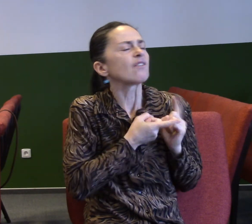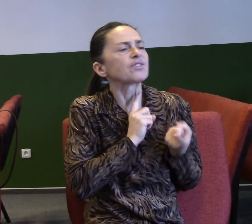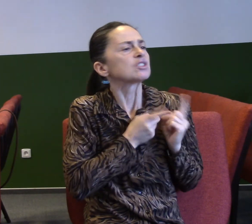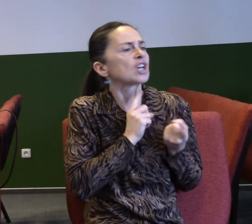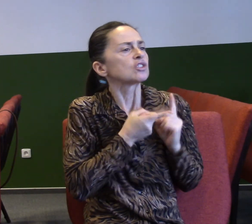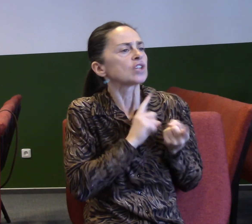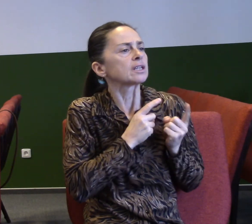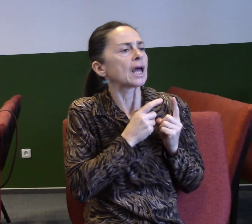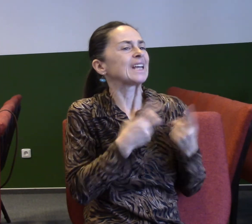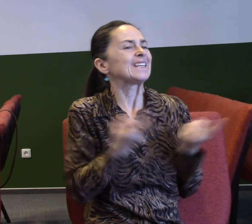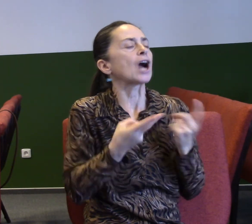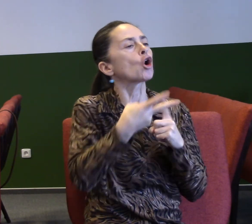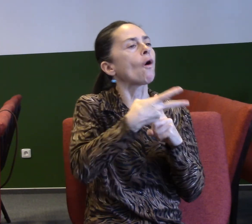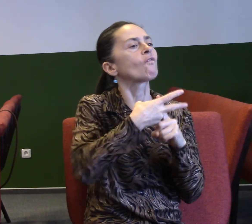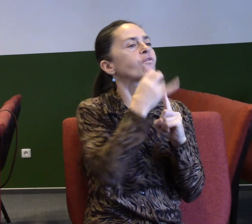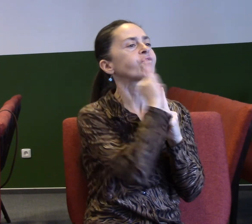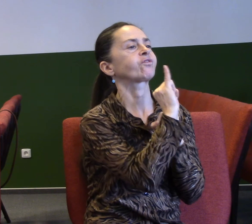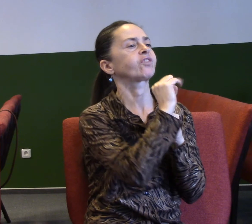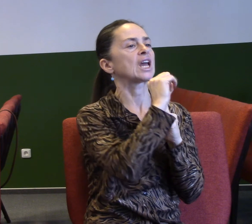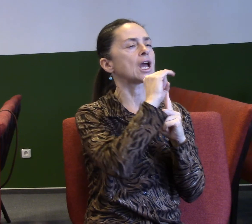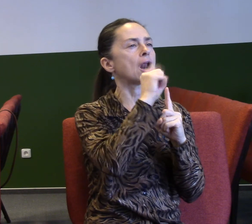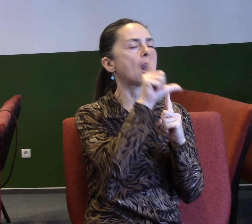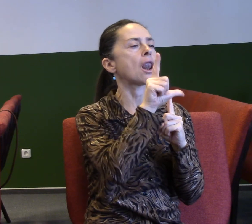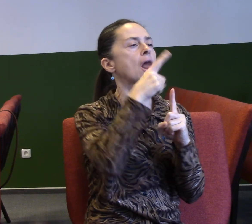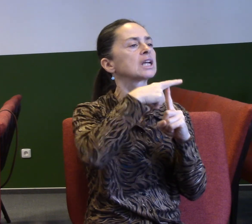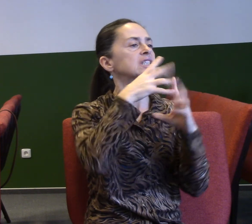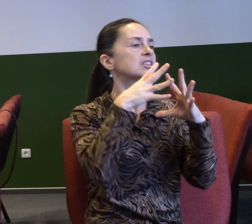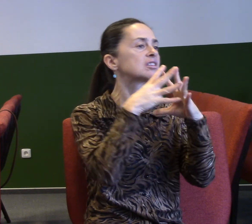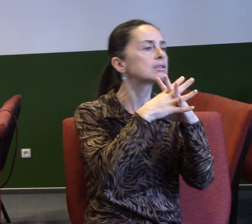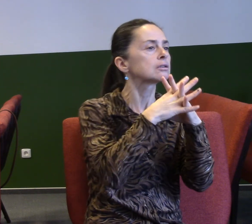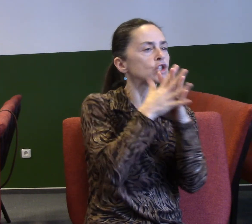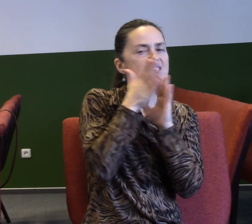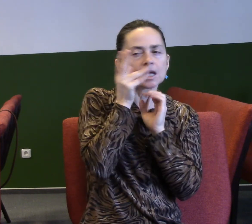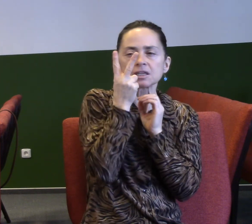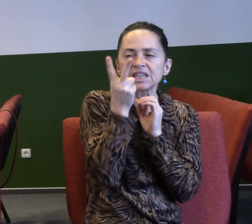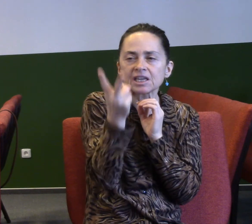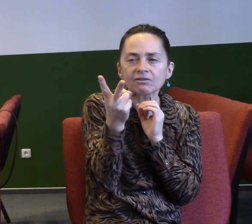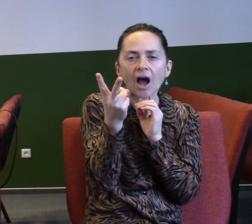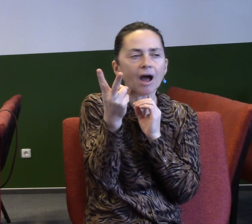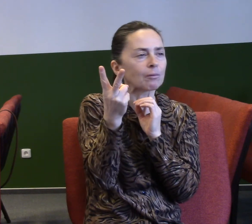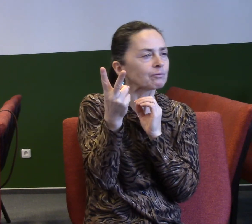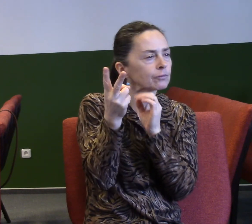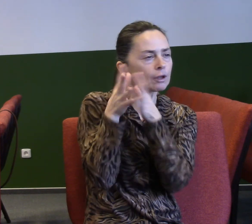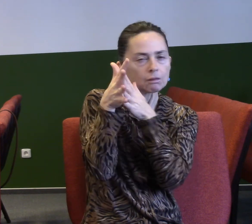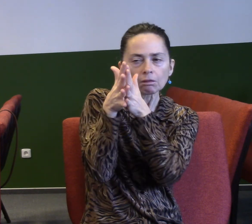předsudků a přesvědčení o motivech souvisí s neodpuštěním, s hořkostí, s